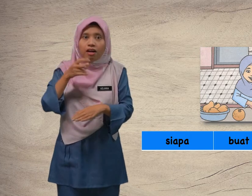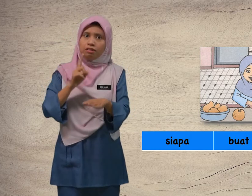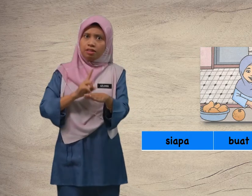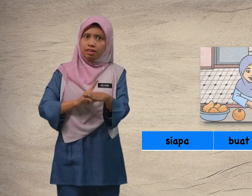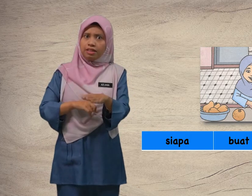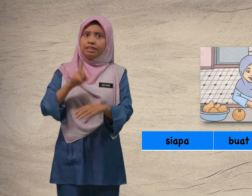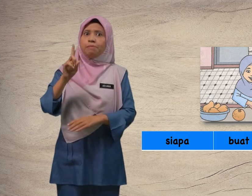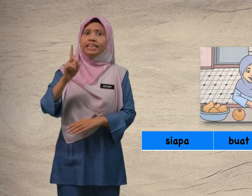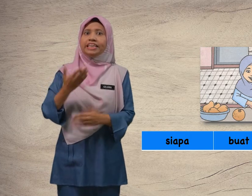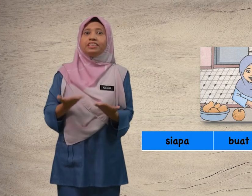Di mana?